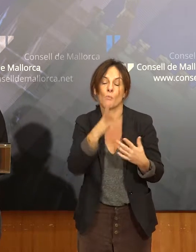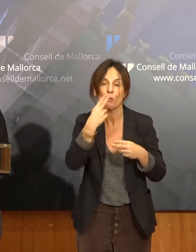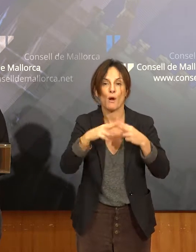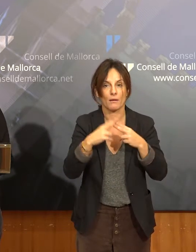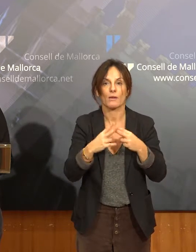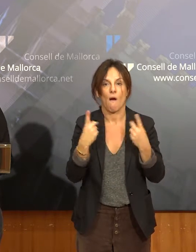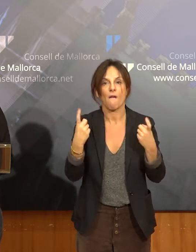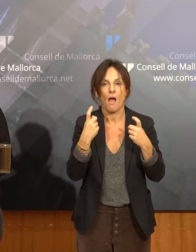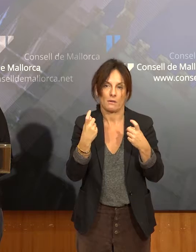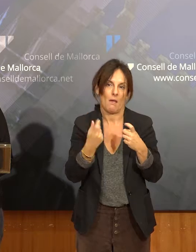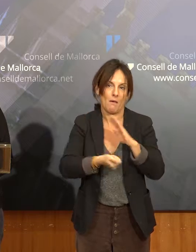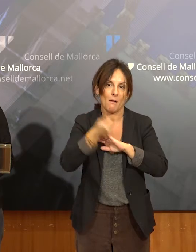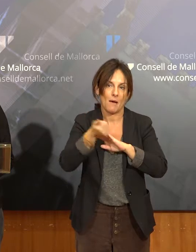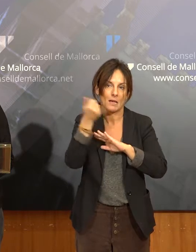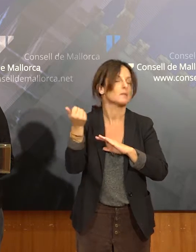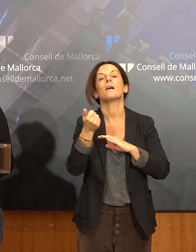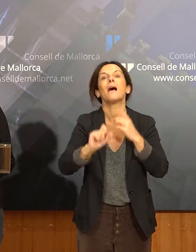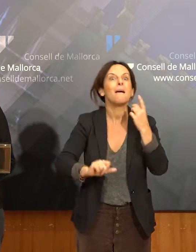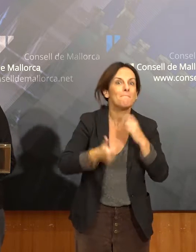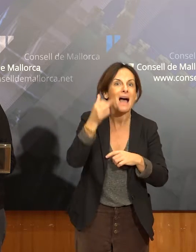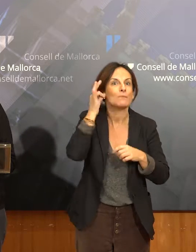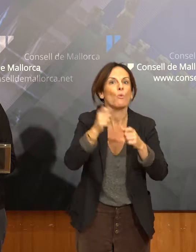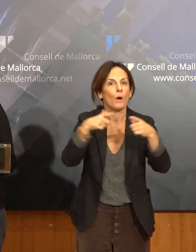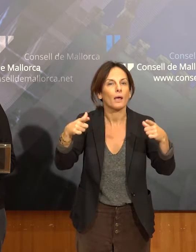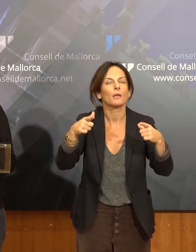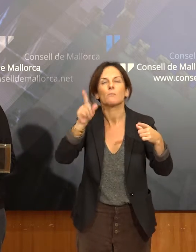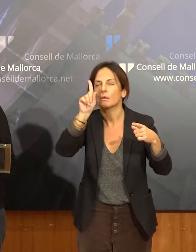Jo diria això, que no només més dones, sinó millor política.